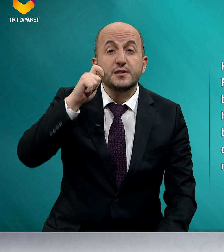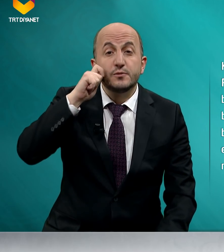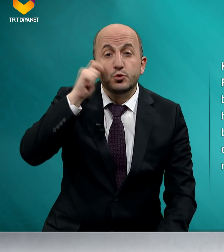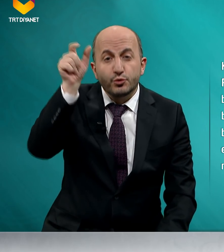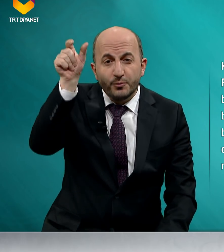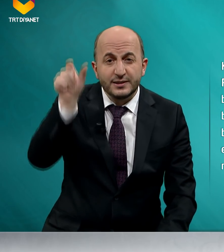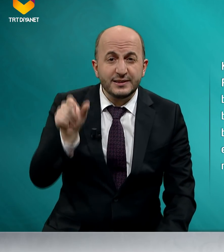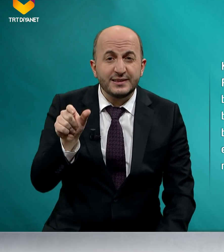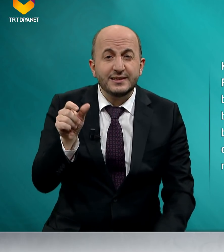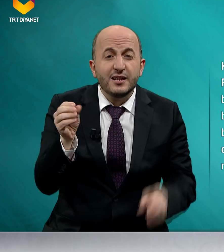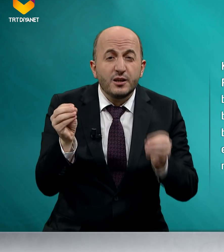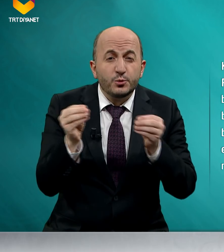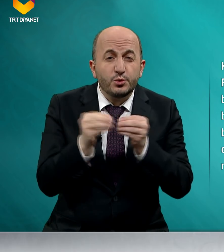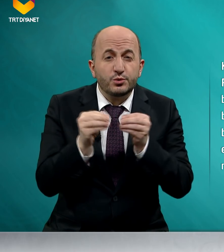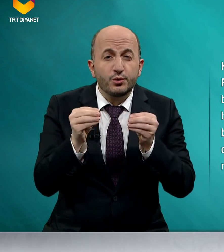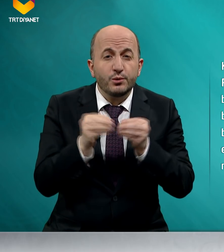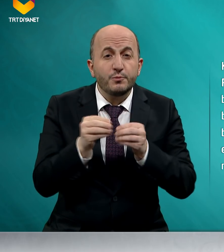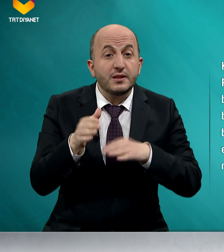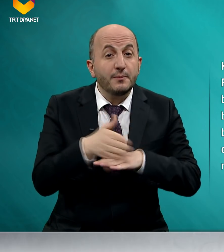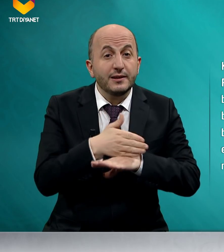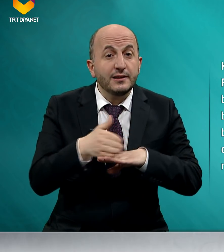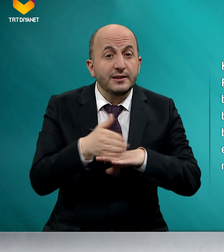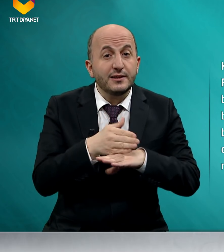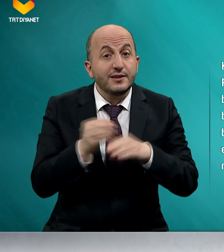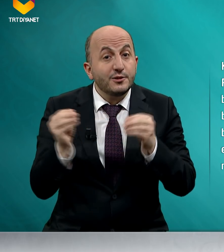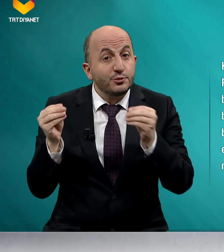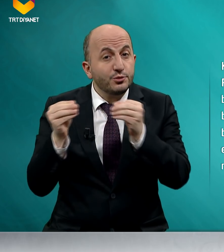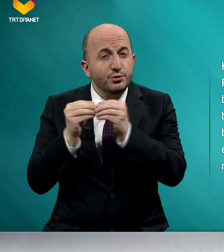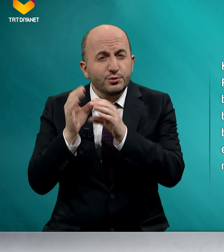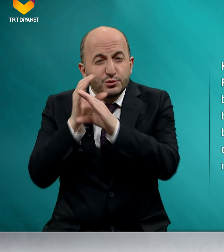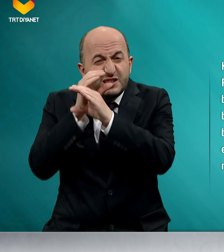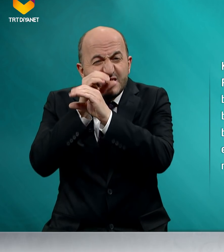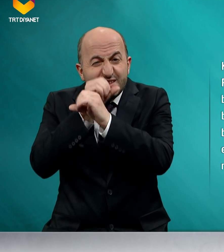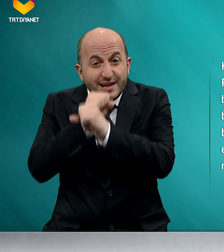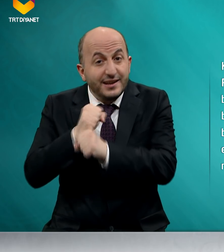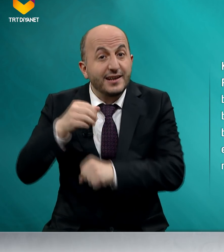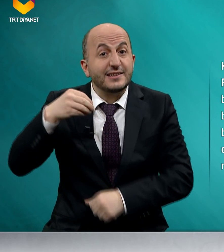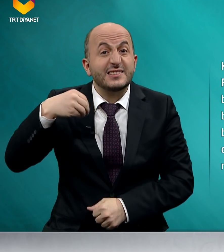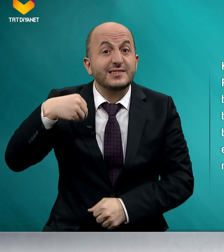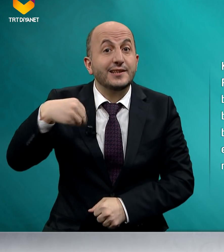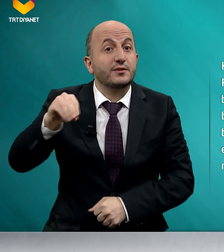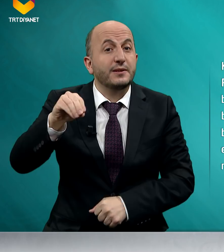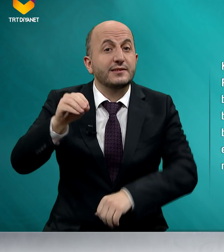Müslümanın, kusurlu bir malı, kusurunu gizleyerek satması